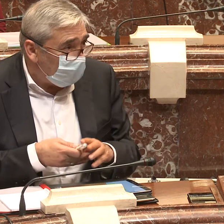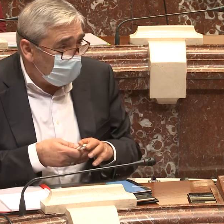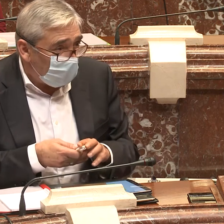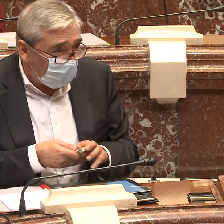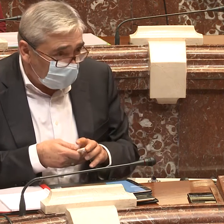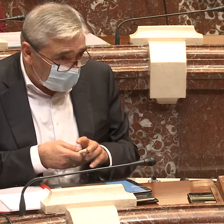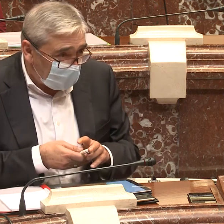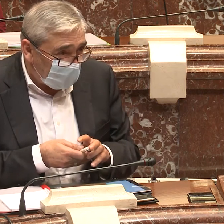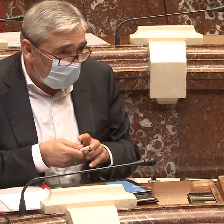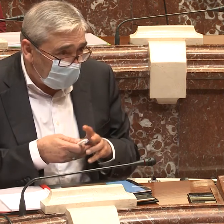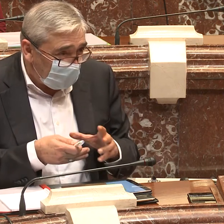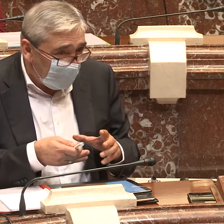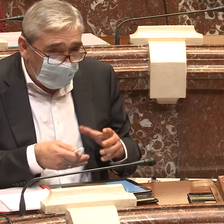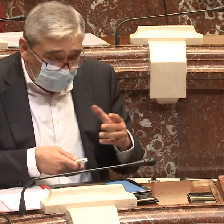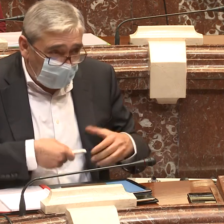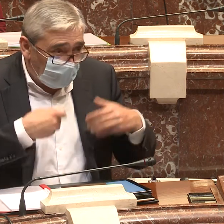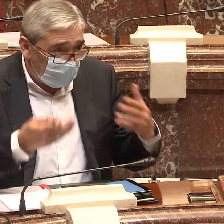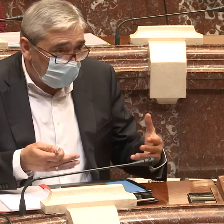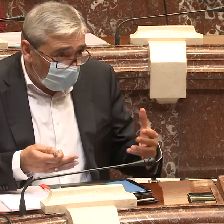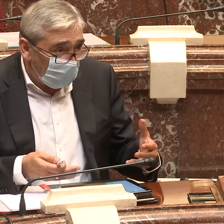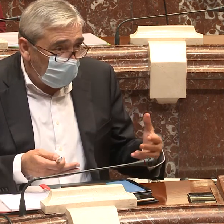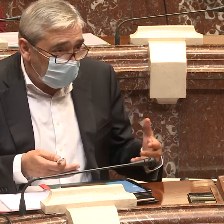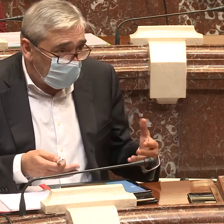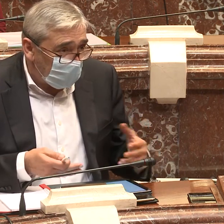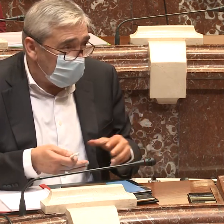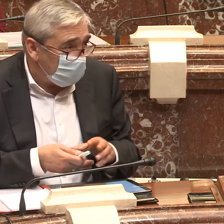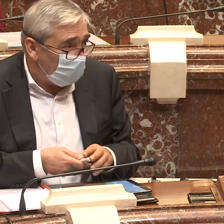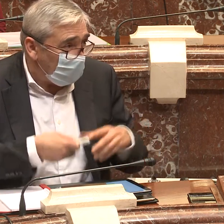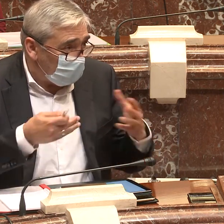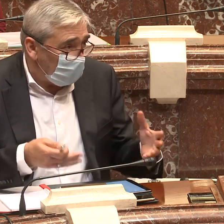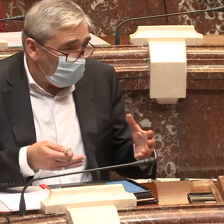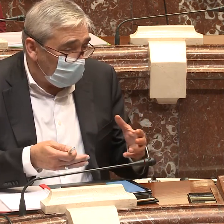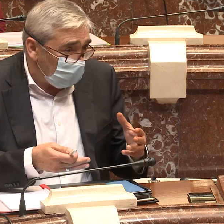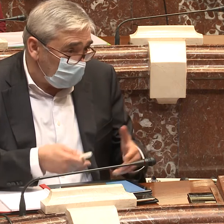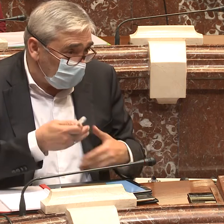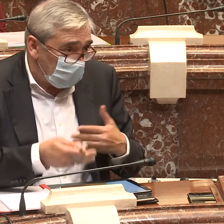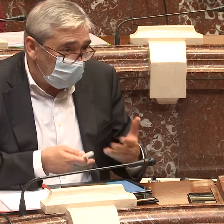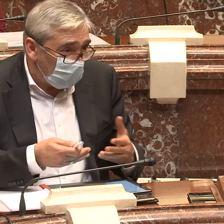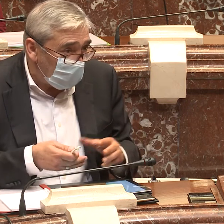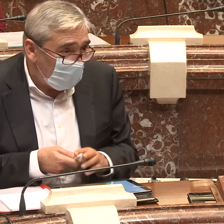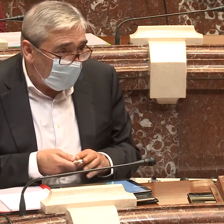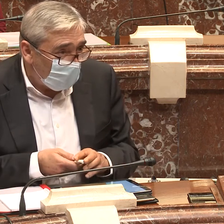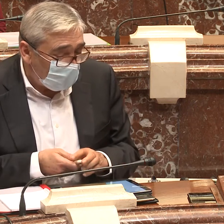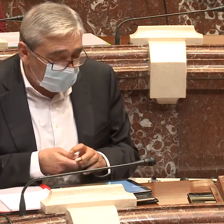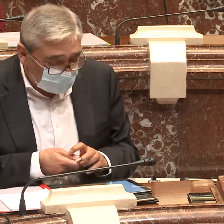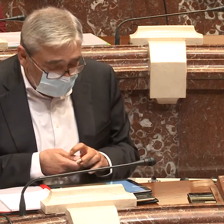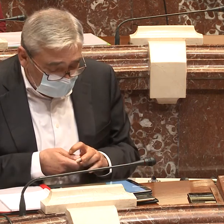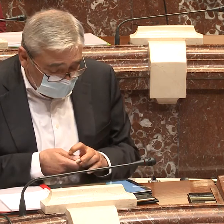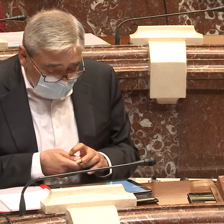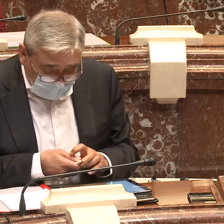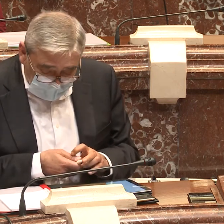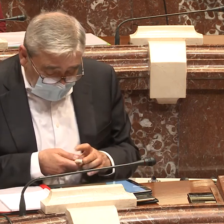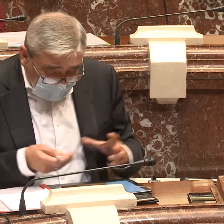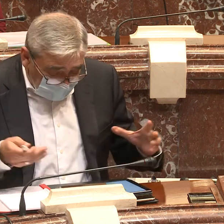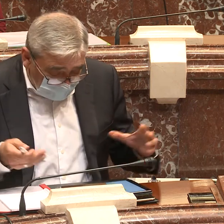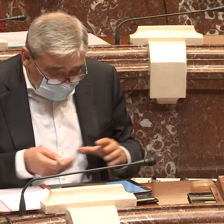a crear otra nueva comisión de discapacidad, porque habrán nuevas necesidades, aunque hayamos alcanzado, porque esto es siempre una lucha continua y